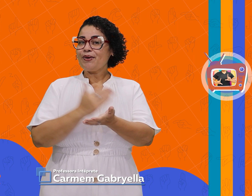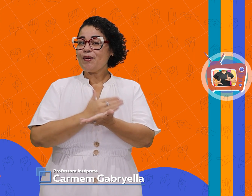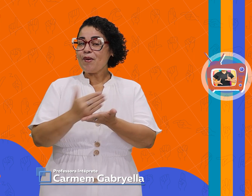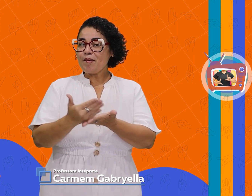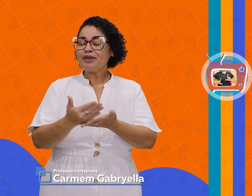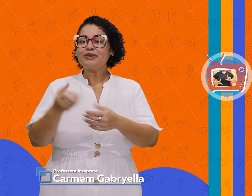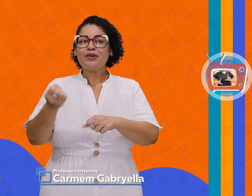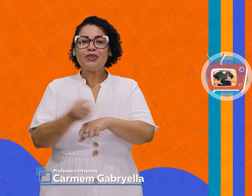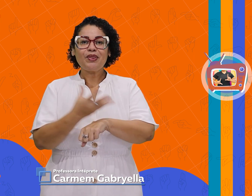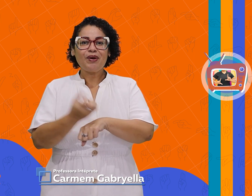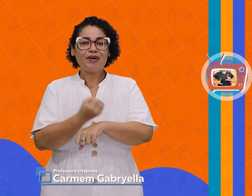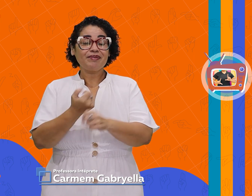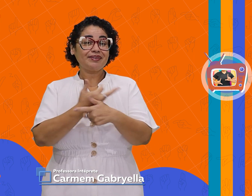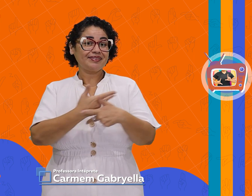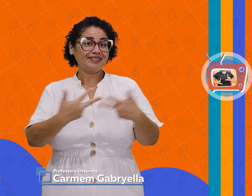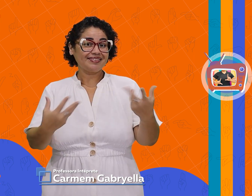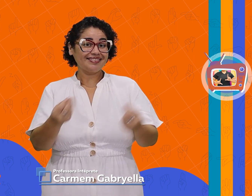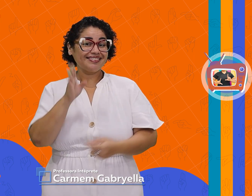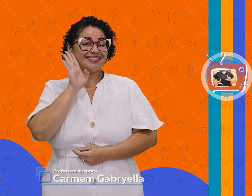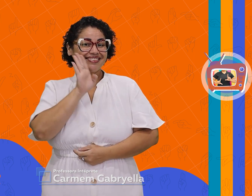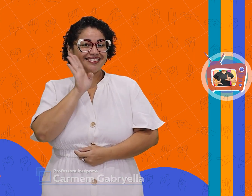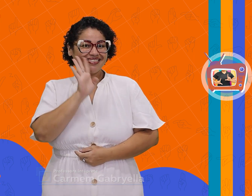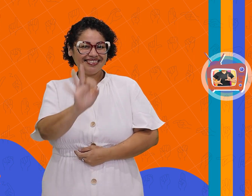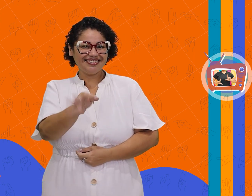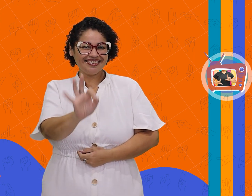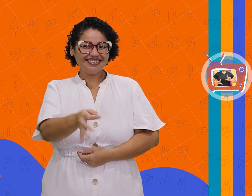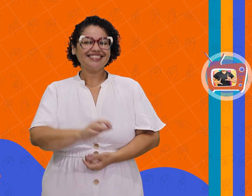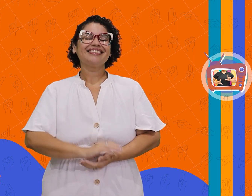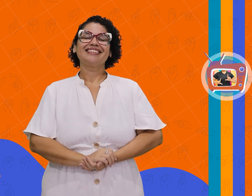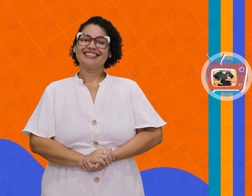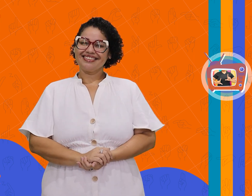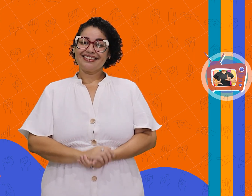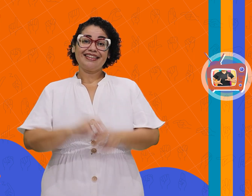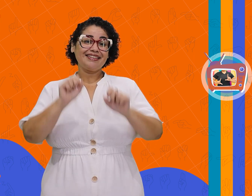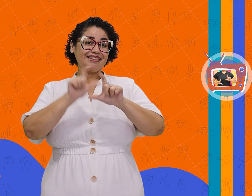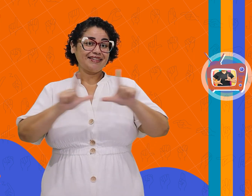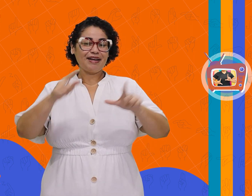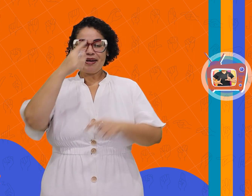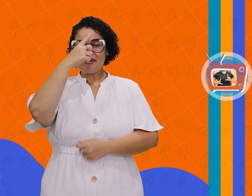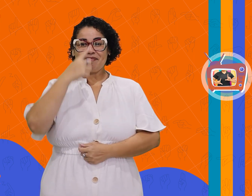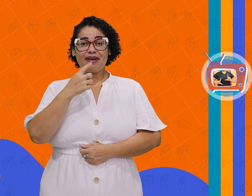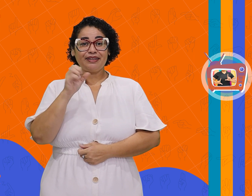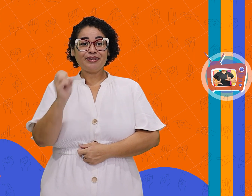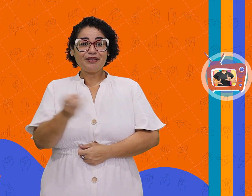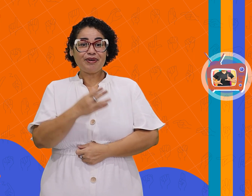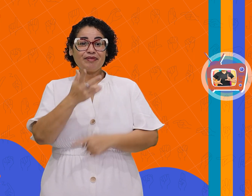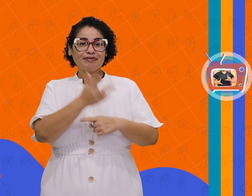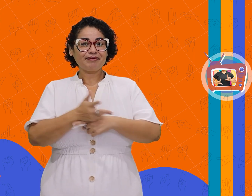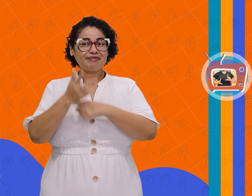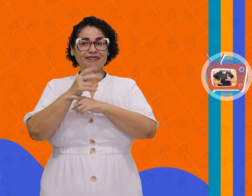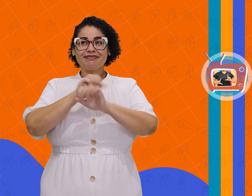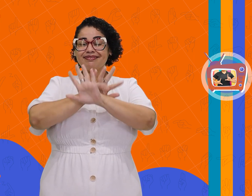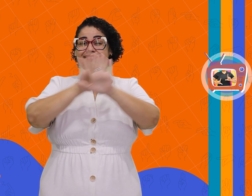com bastante novidades. Legal, não é mesmo? Temos cenário, vinheta e uma estética